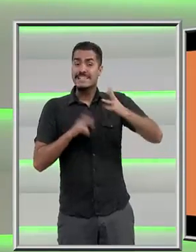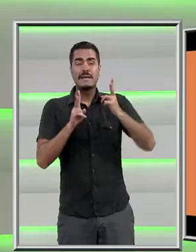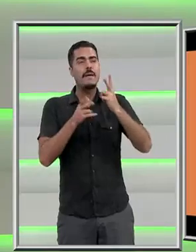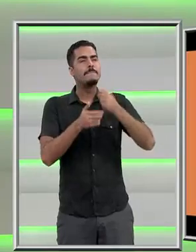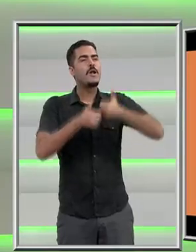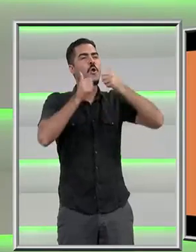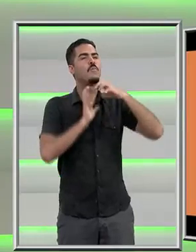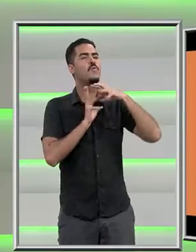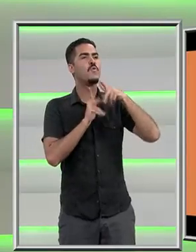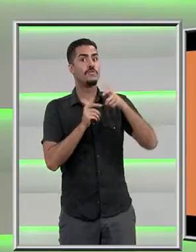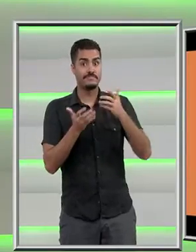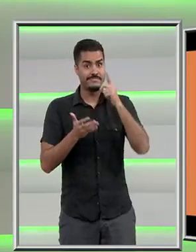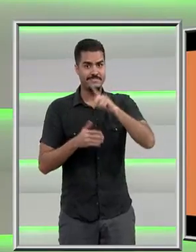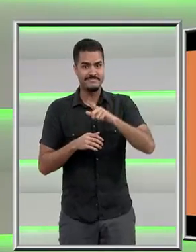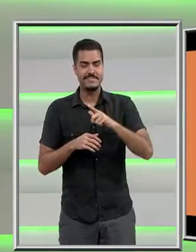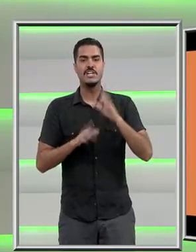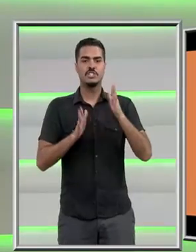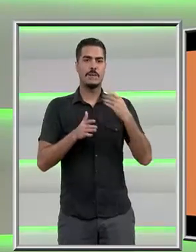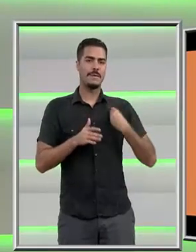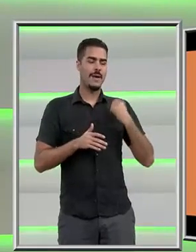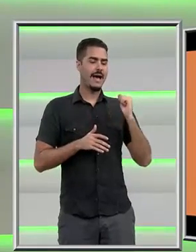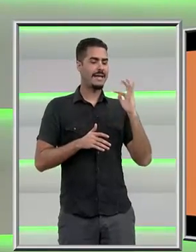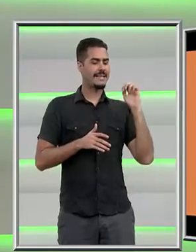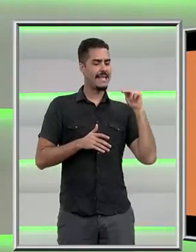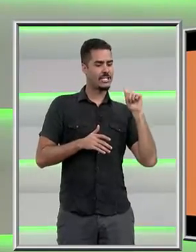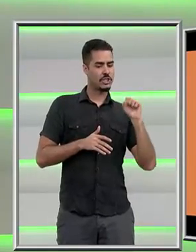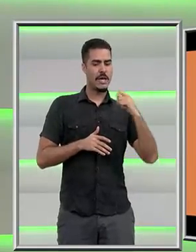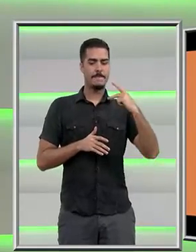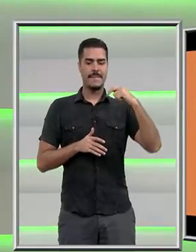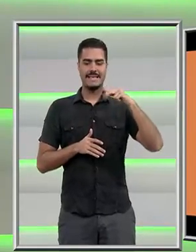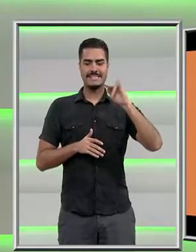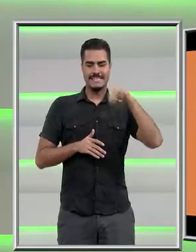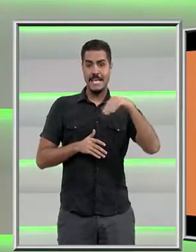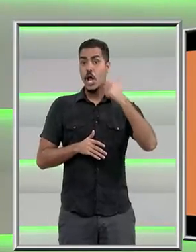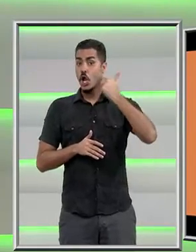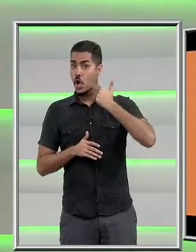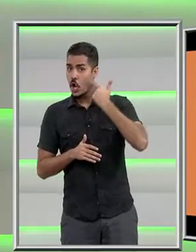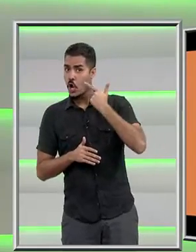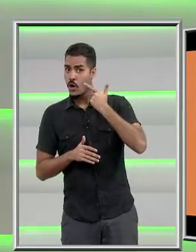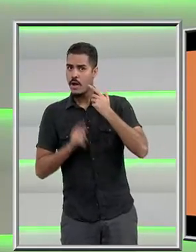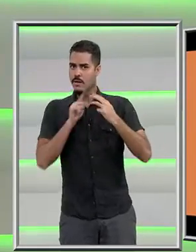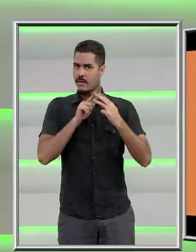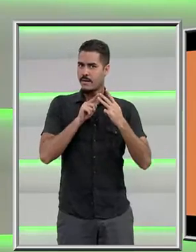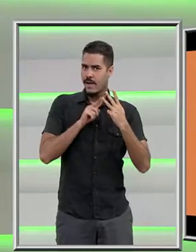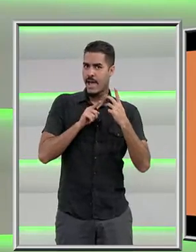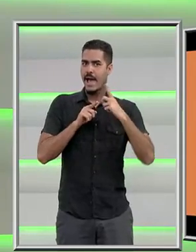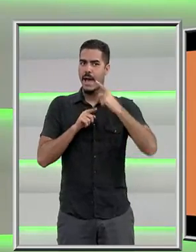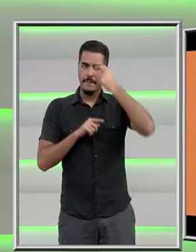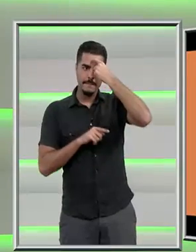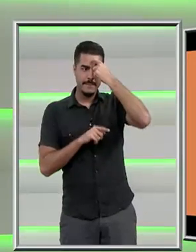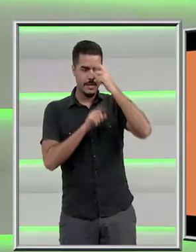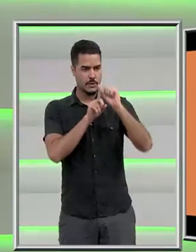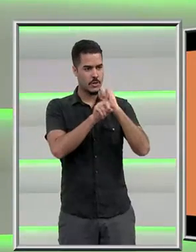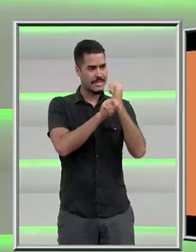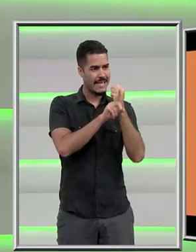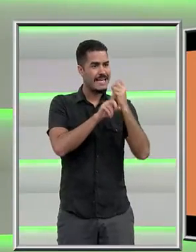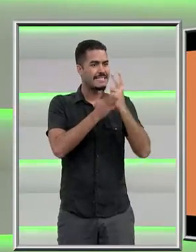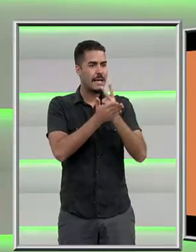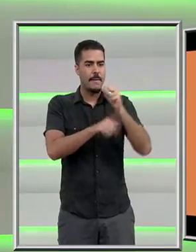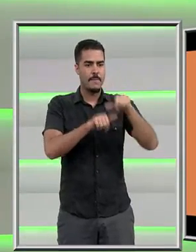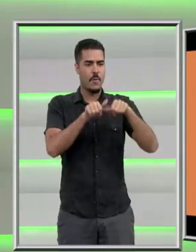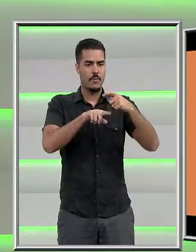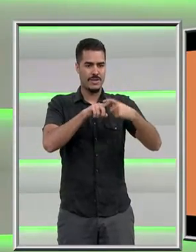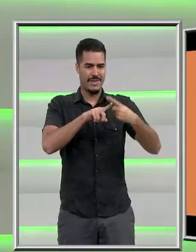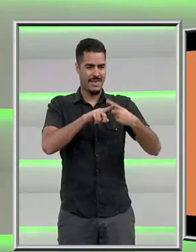coisa. Eu estive em Atenas, em Pequim, em Londres, e a mentalidade da sociedade depois das Paralimpíadas